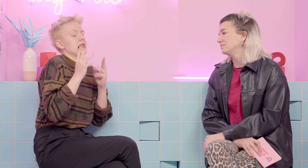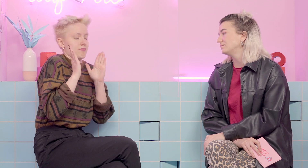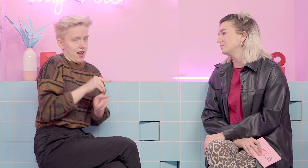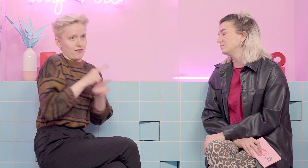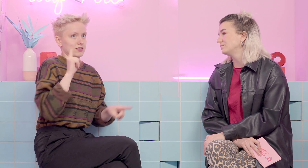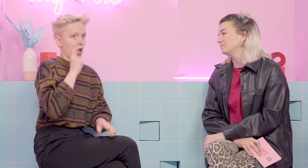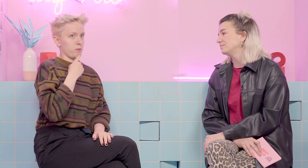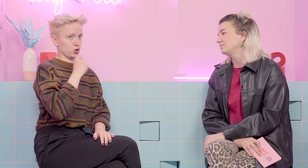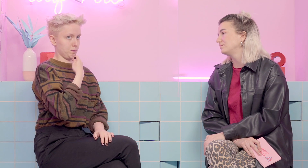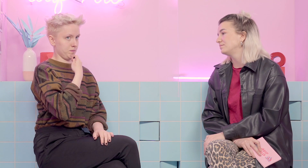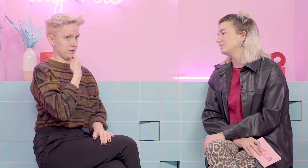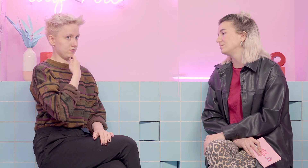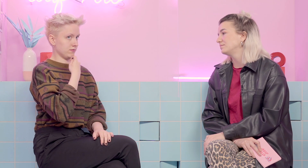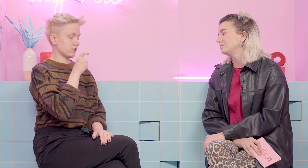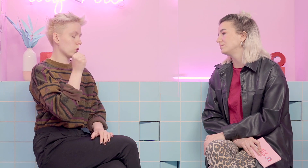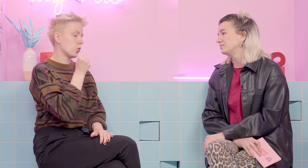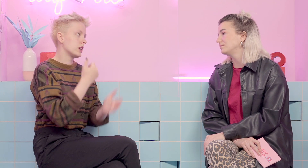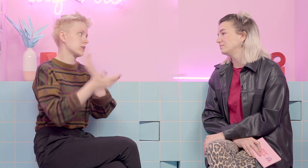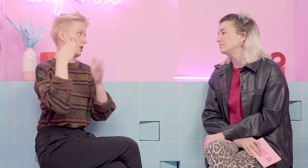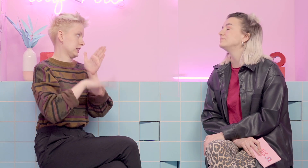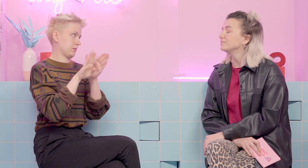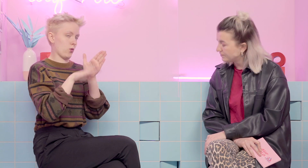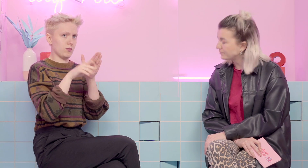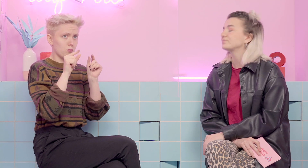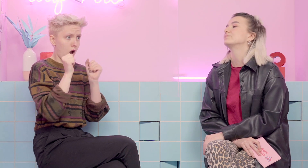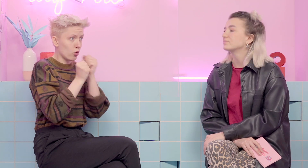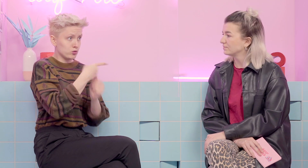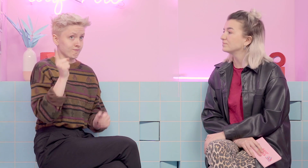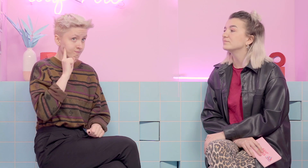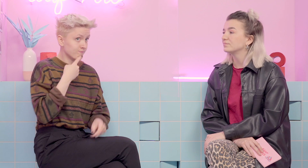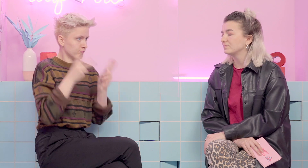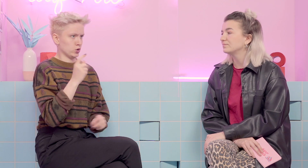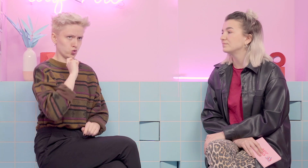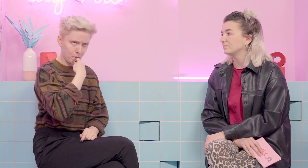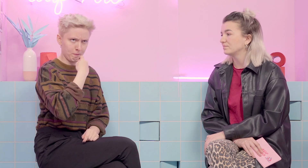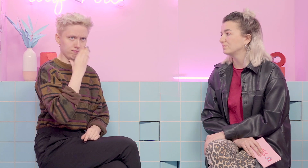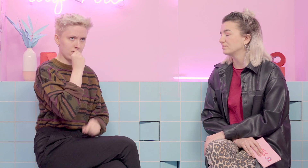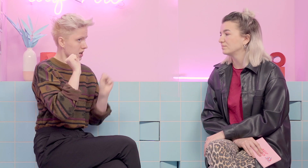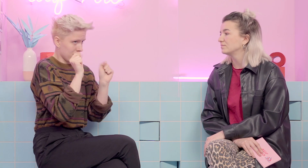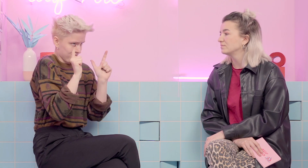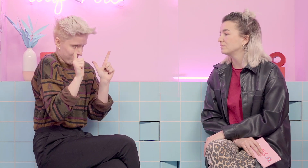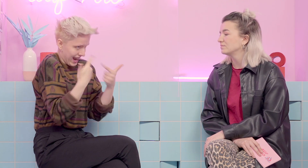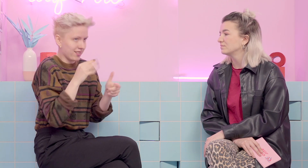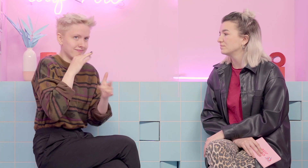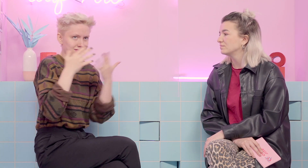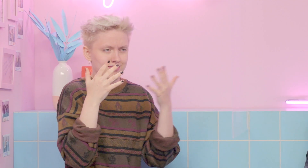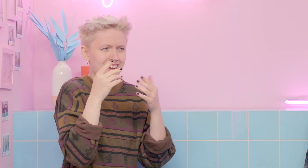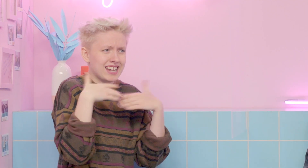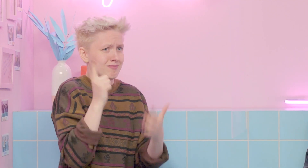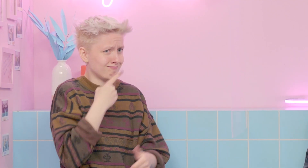bitte wirklich nicht zu benutzen. Das hat historische Gründe, das ist sehr, sehr diskriminierend, weil eben dieses Wort stumm einfach heißt, keine Stimme zu haben, zum Beispiel auch